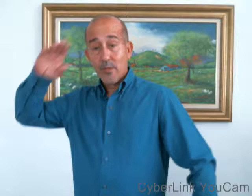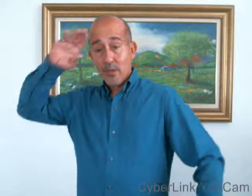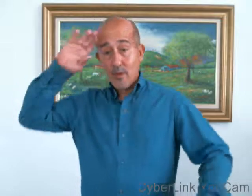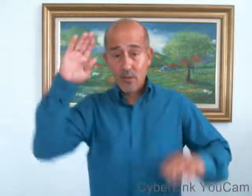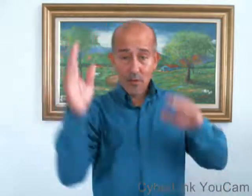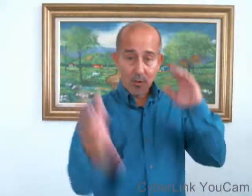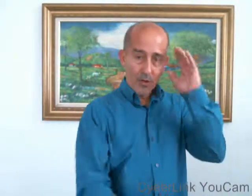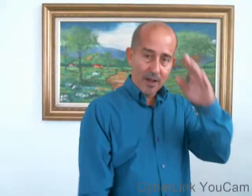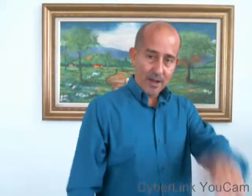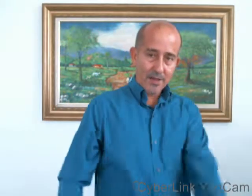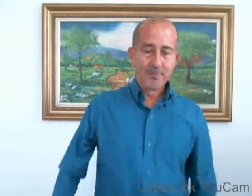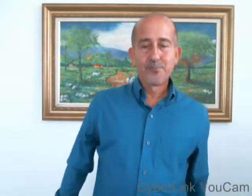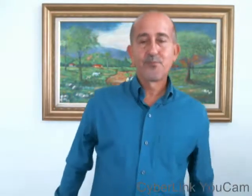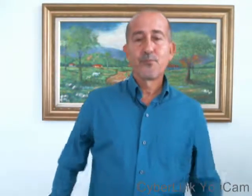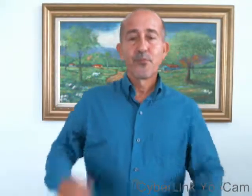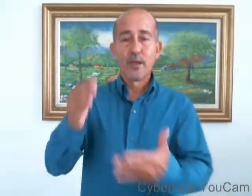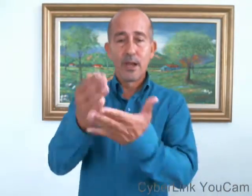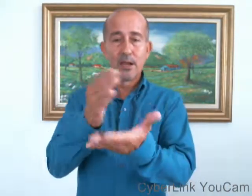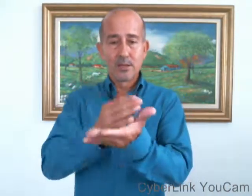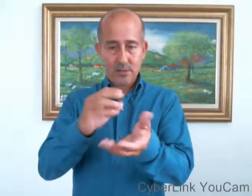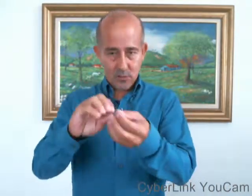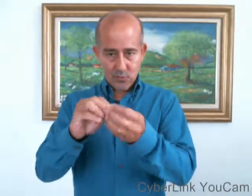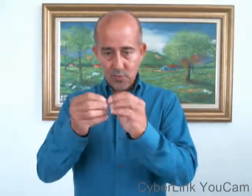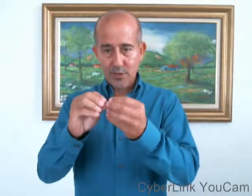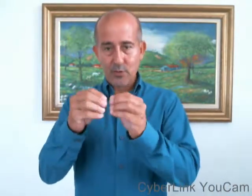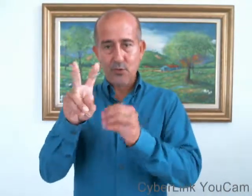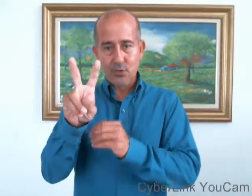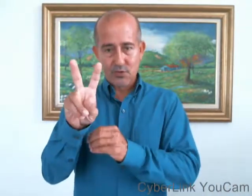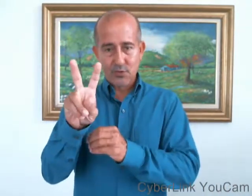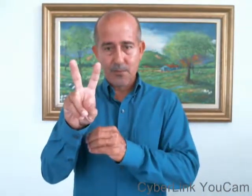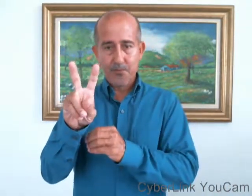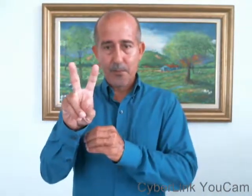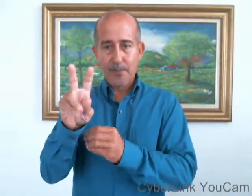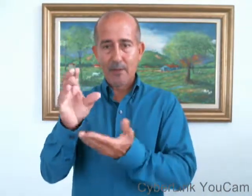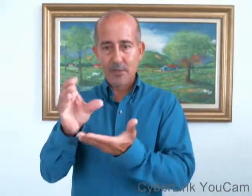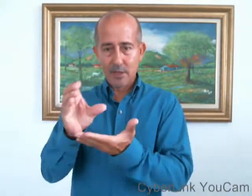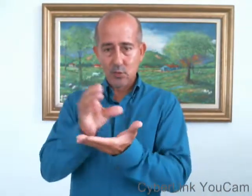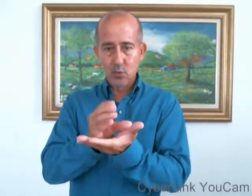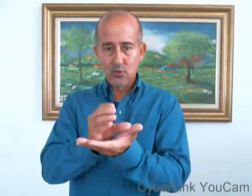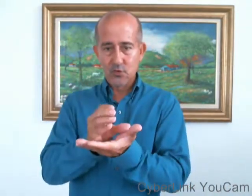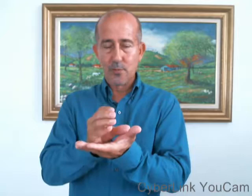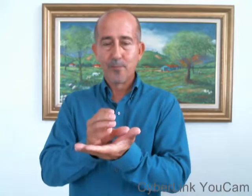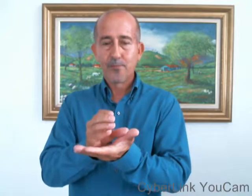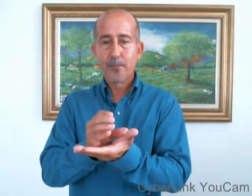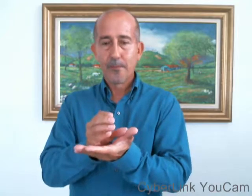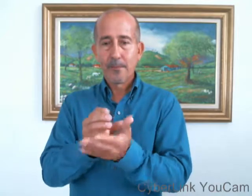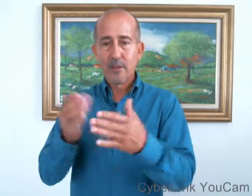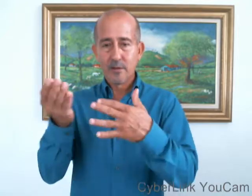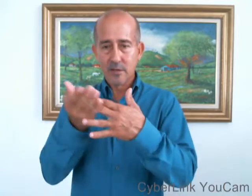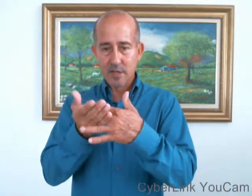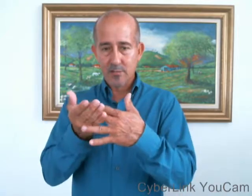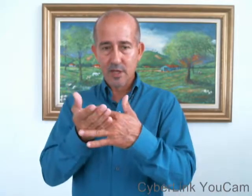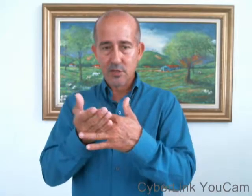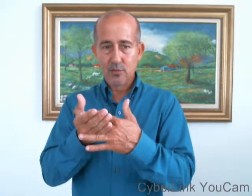Hola, la lección número 2 del curso intermedio